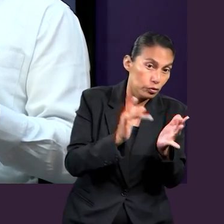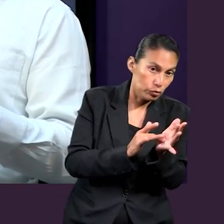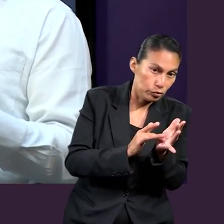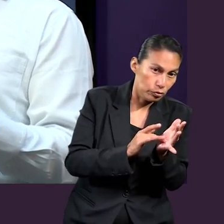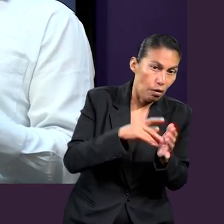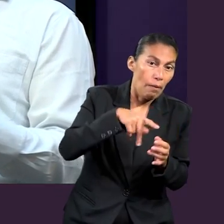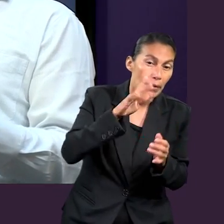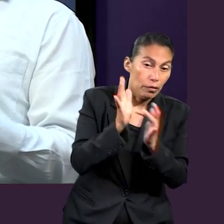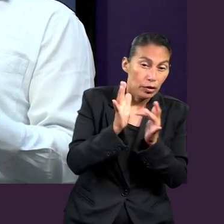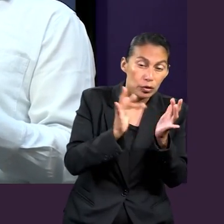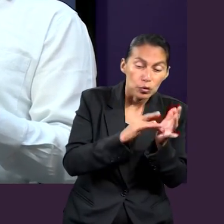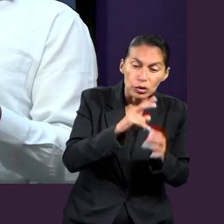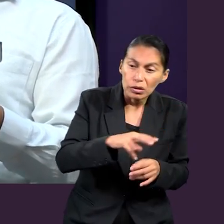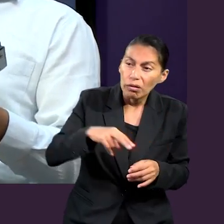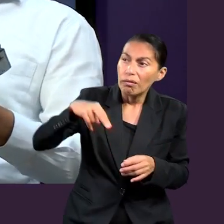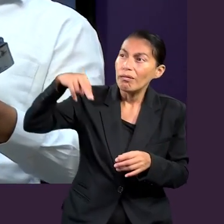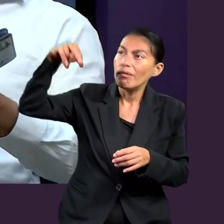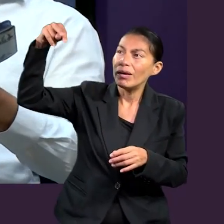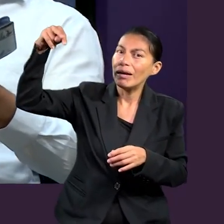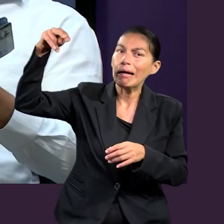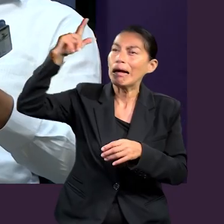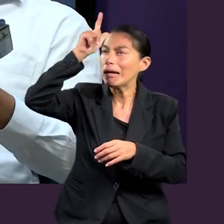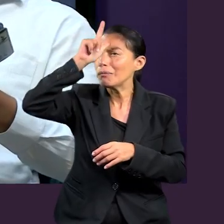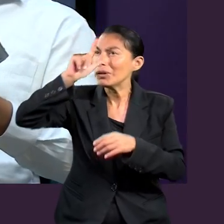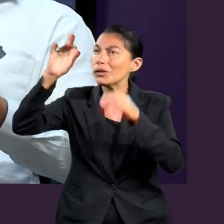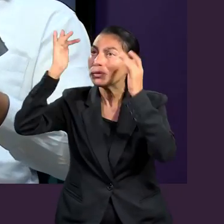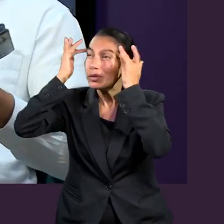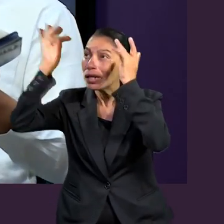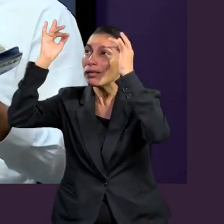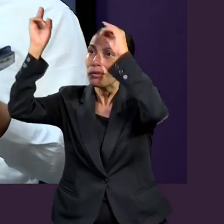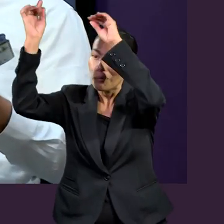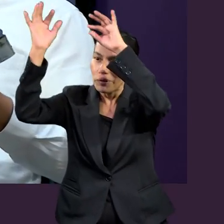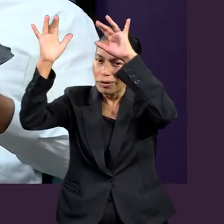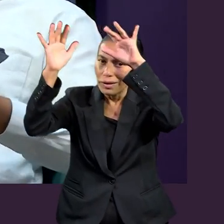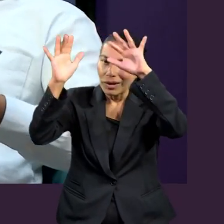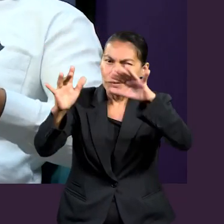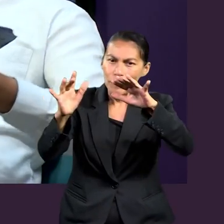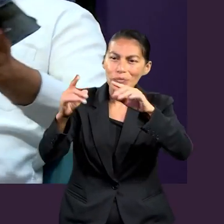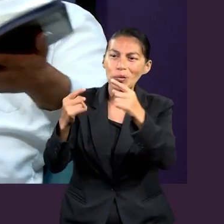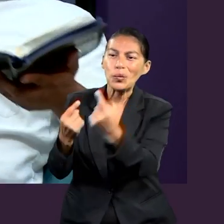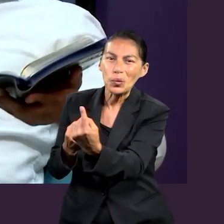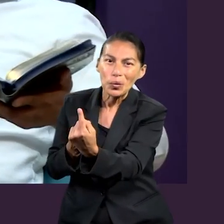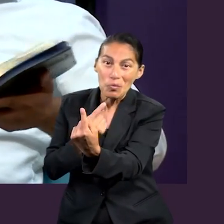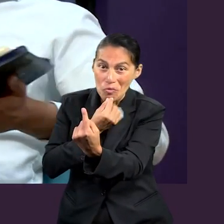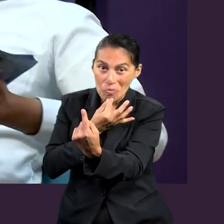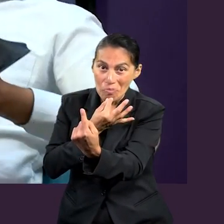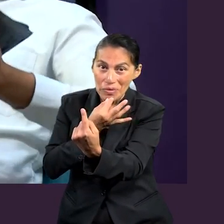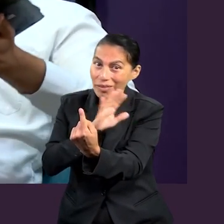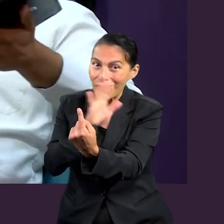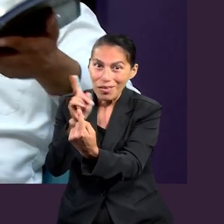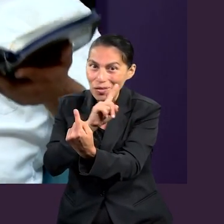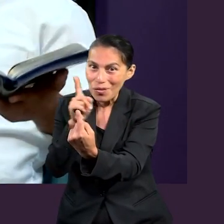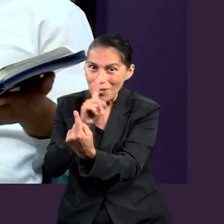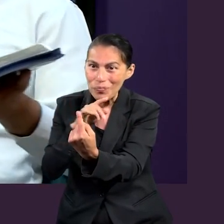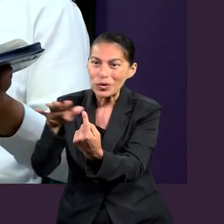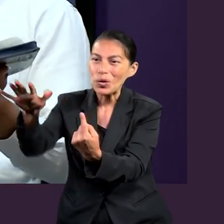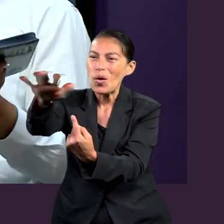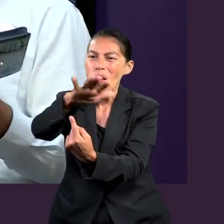el Espíritu Santo, esa tarea se potencia. Ya no es solo Jesús, ahora son todos los discípulos en todas las partes del mundo. Entonces,